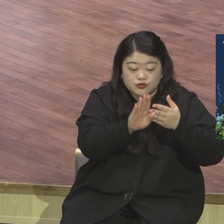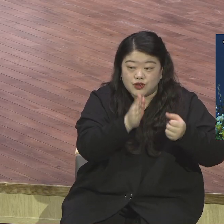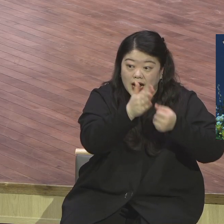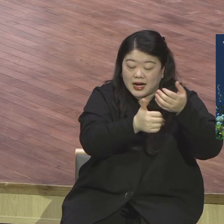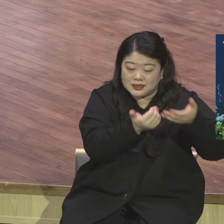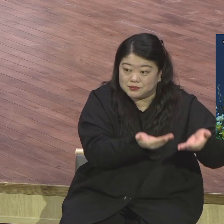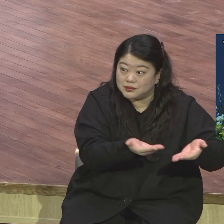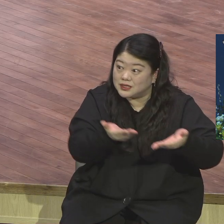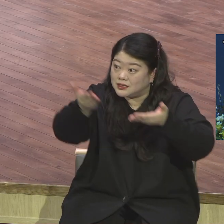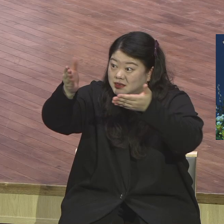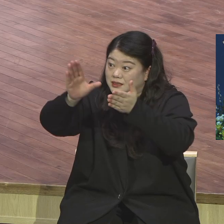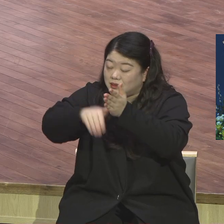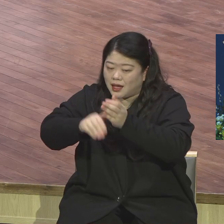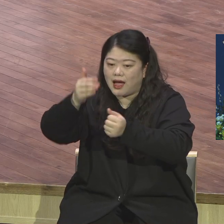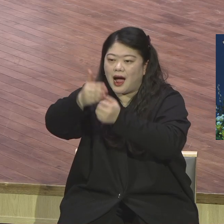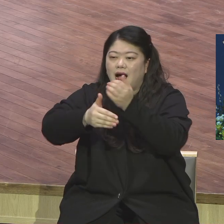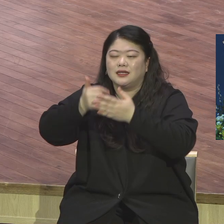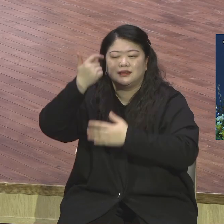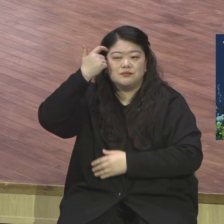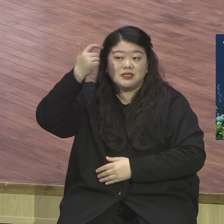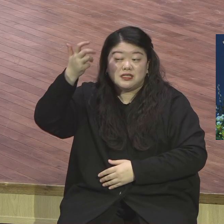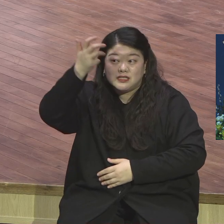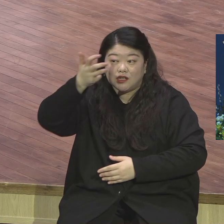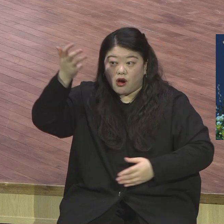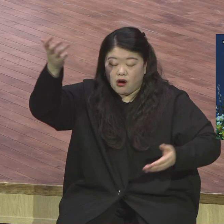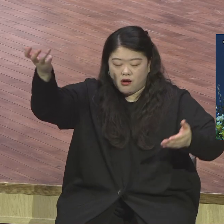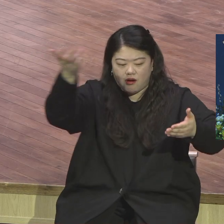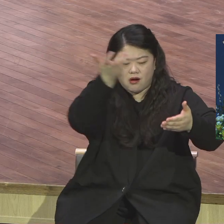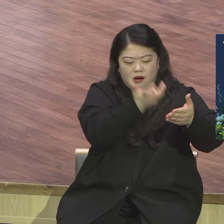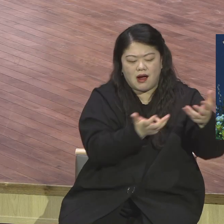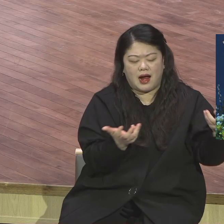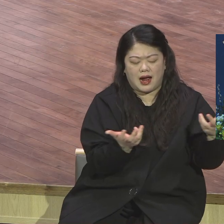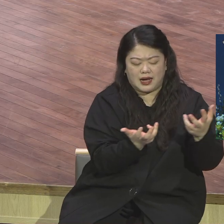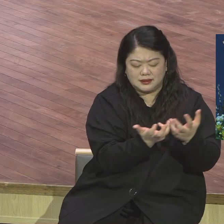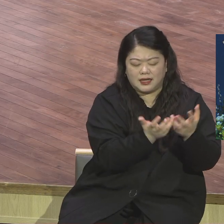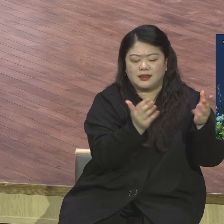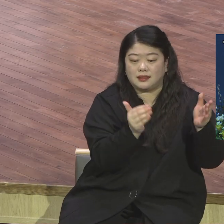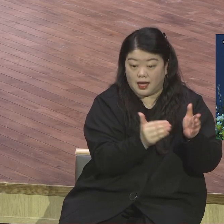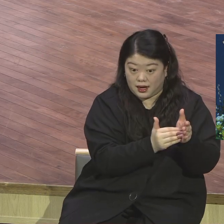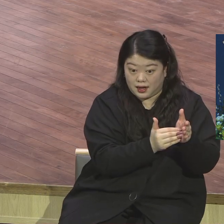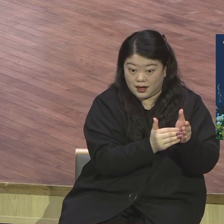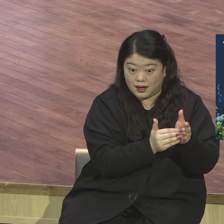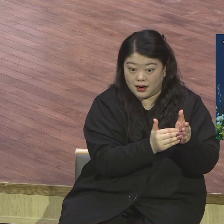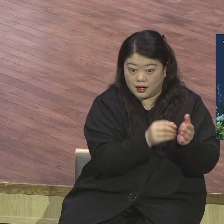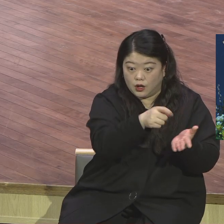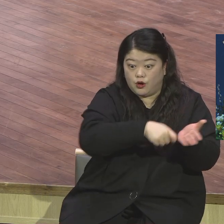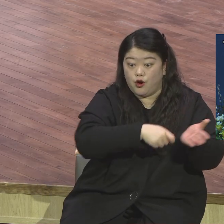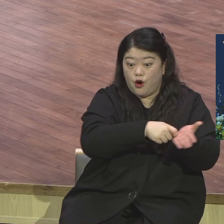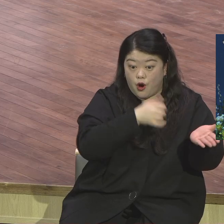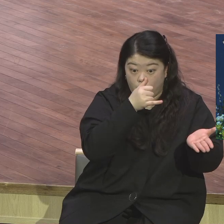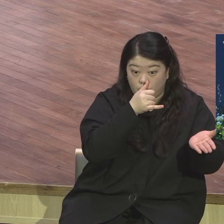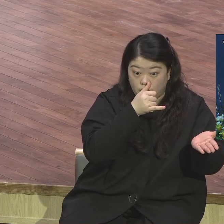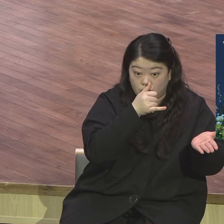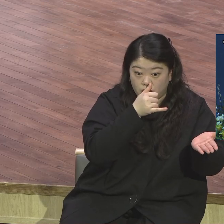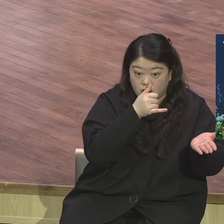하나님의 영이 가득했다 그랬어요. 그런데 이런 영광보다 나중 영광이 더 크다고 선포하고 있어요.